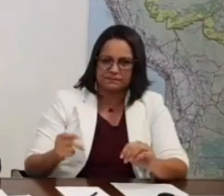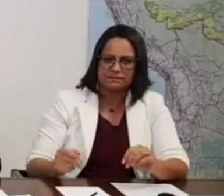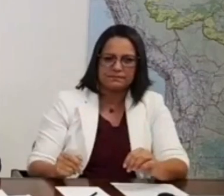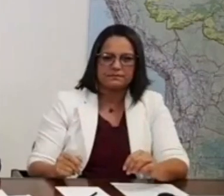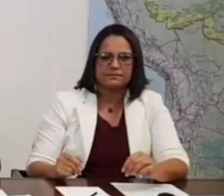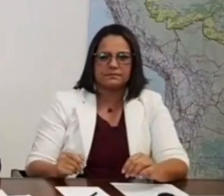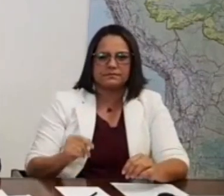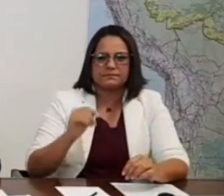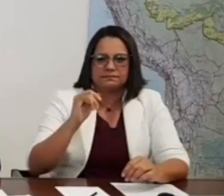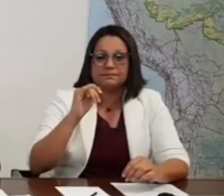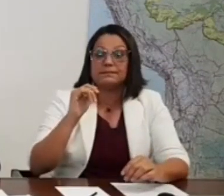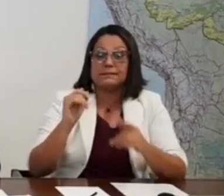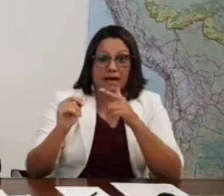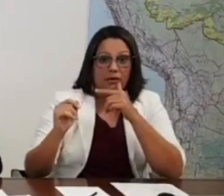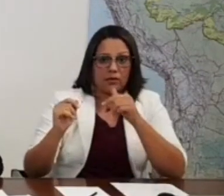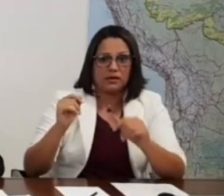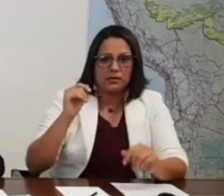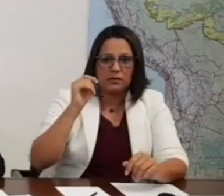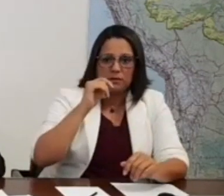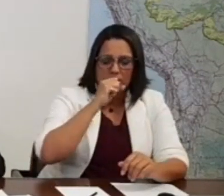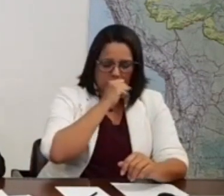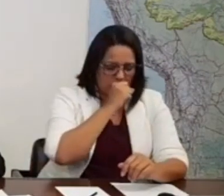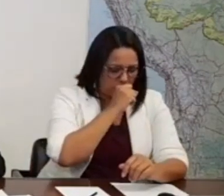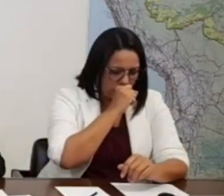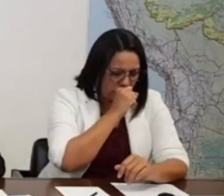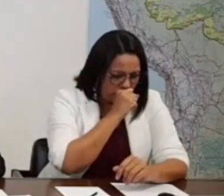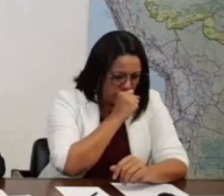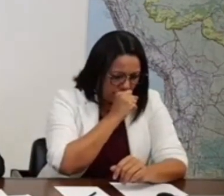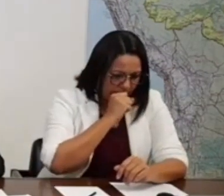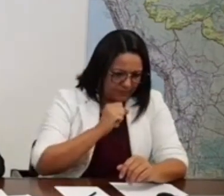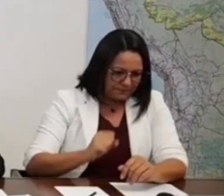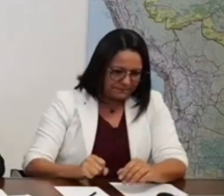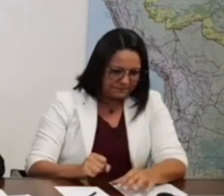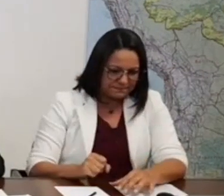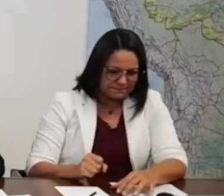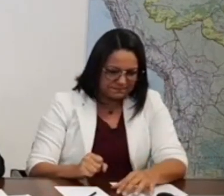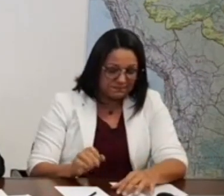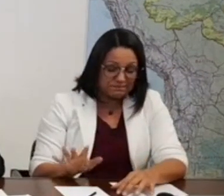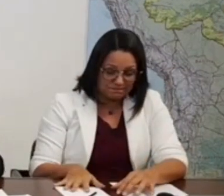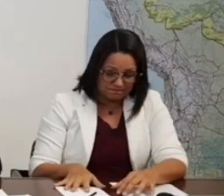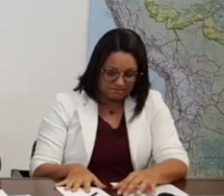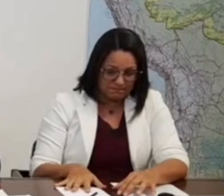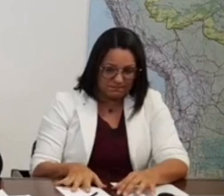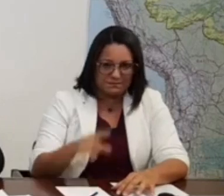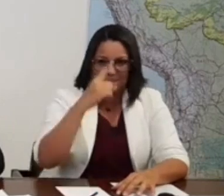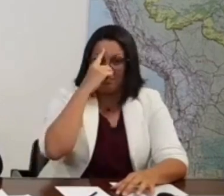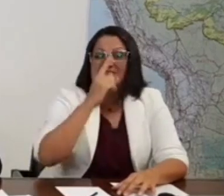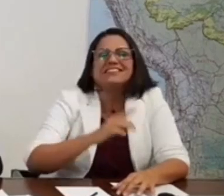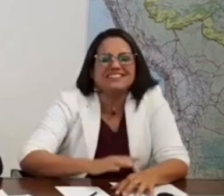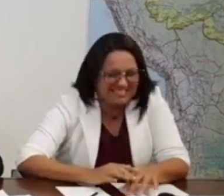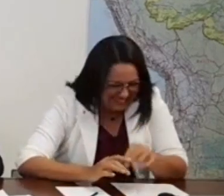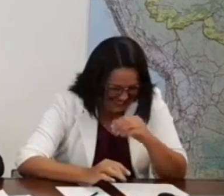eu agradeci ele, porque ele, nosso governo, eu não sabia que Libras engasgava, mas tudo bem.